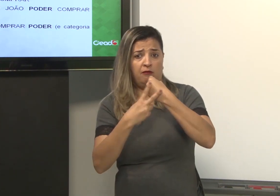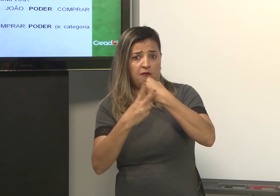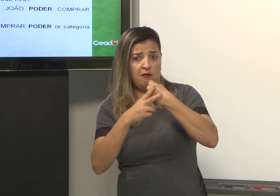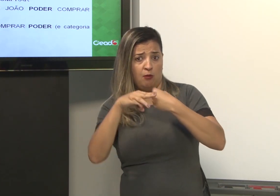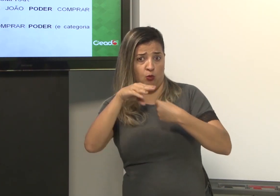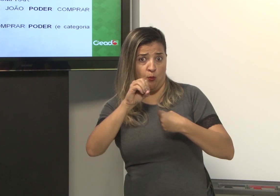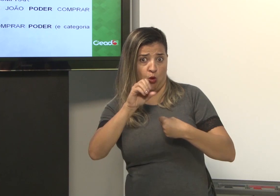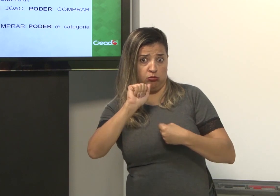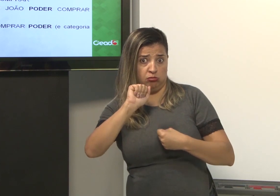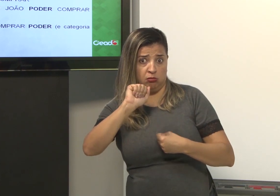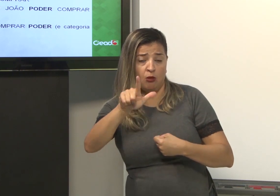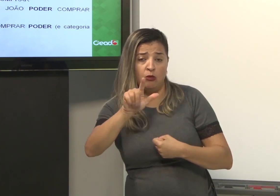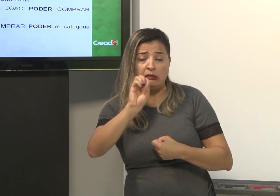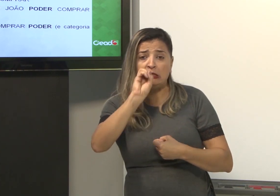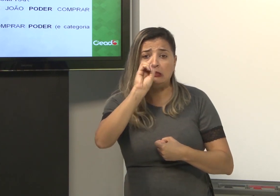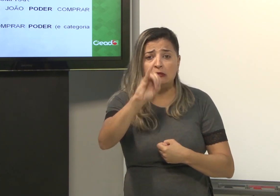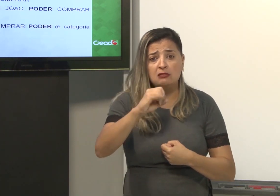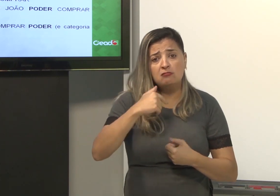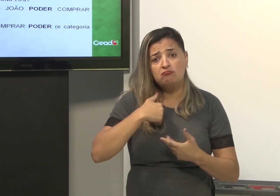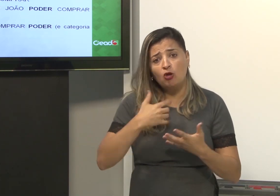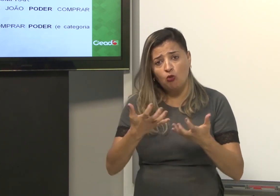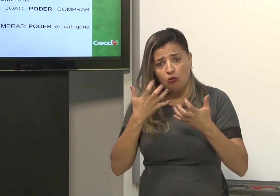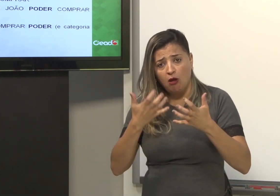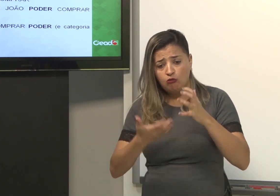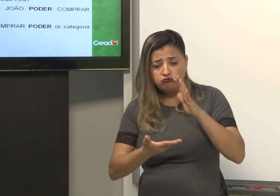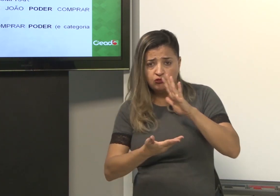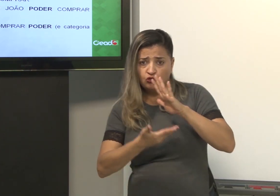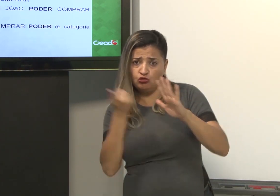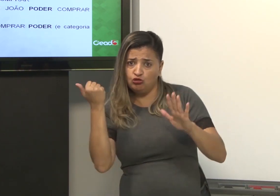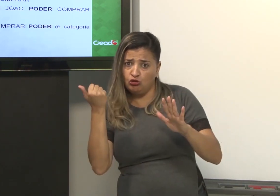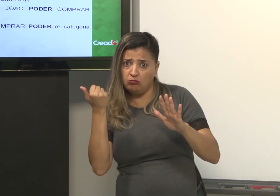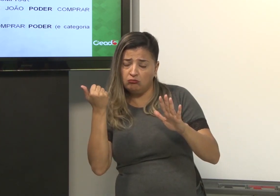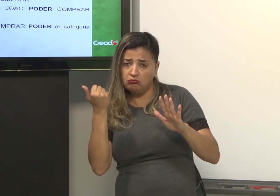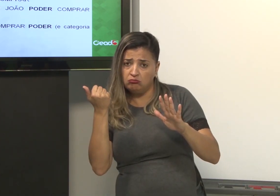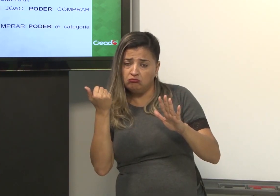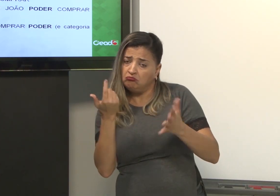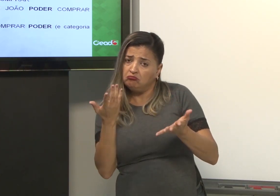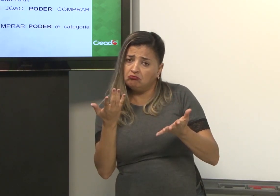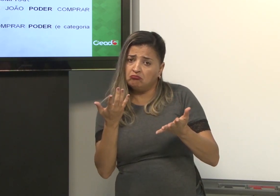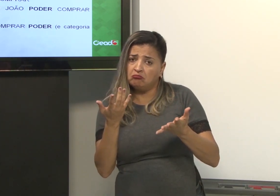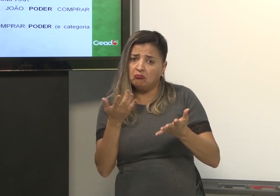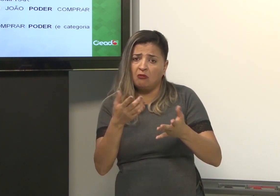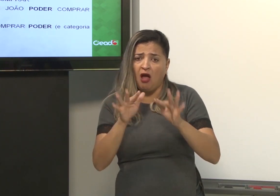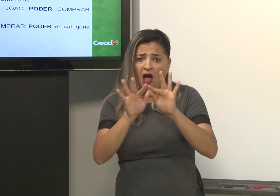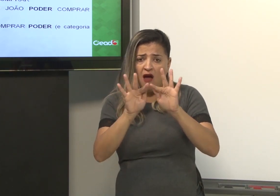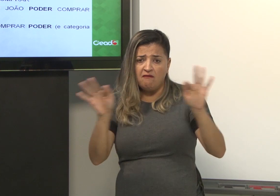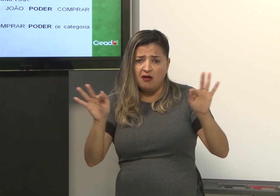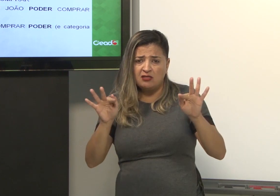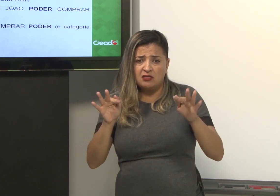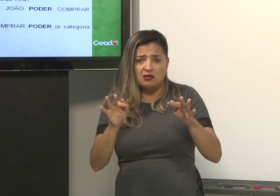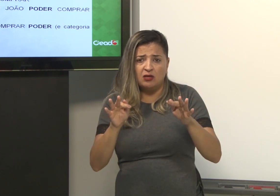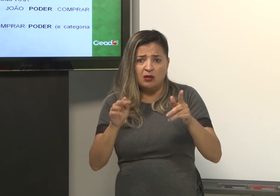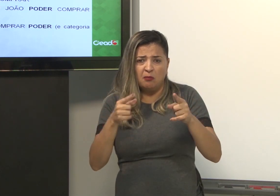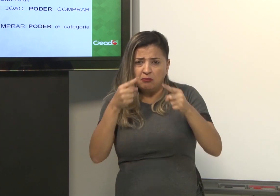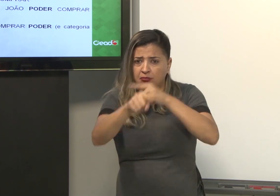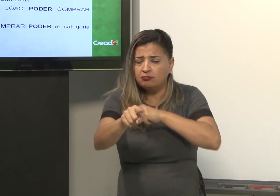a gente. Então, é o verbo modal. Se eu quero tirar esse verbo, a frase